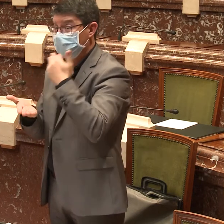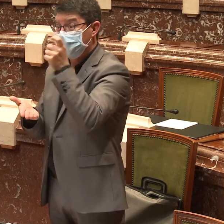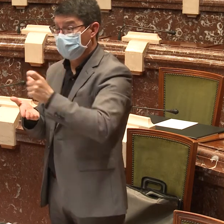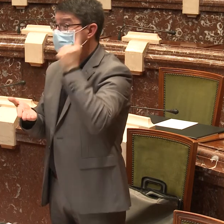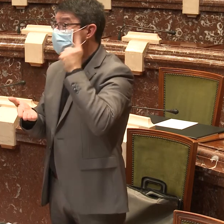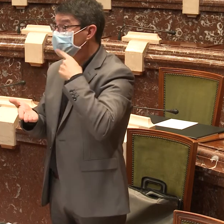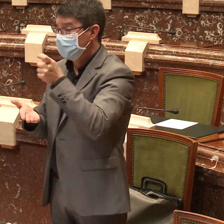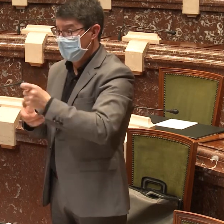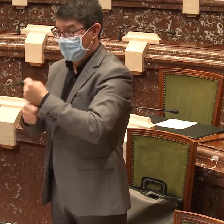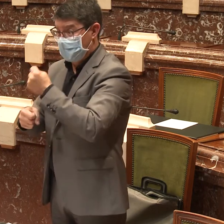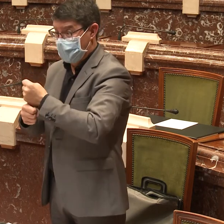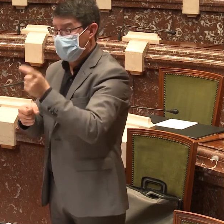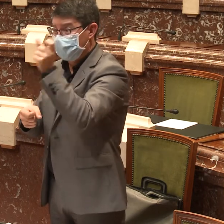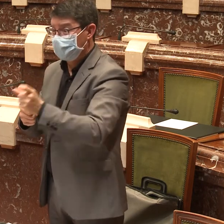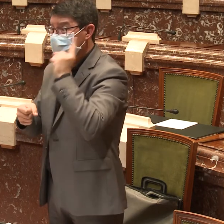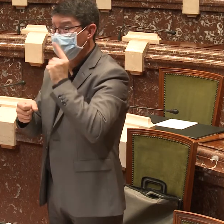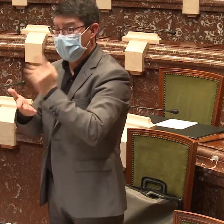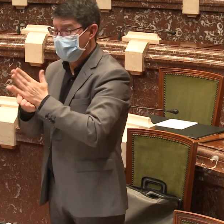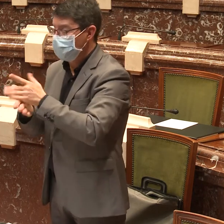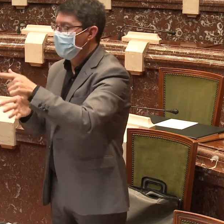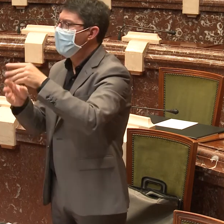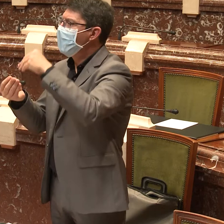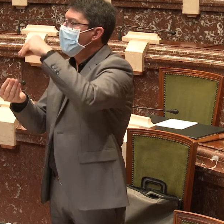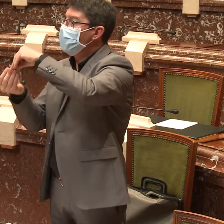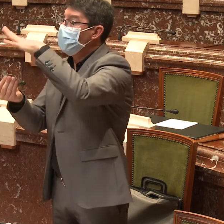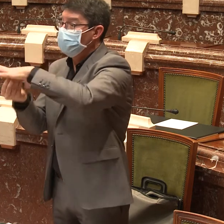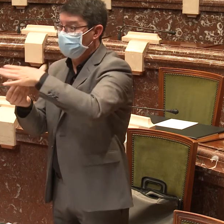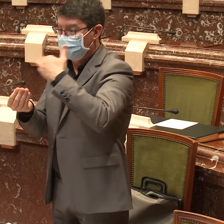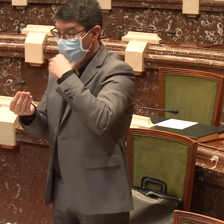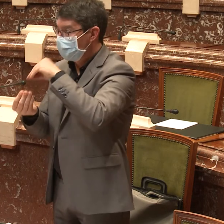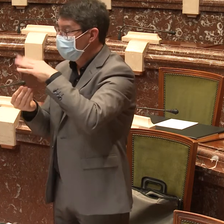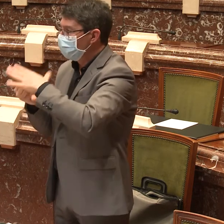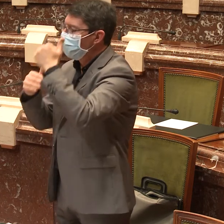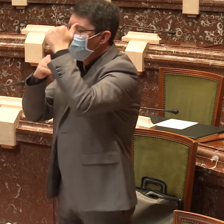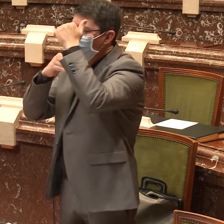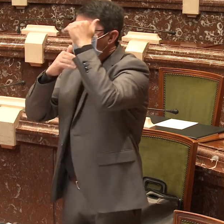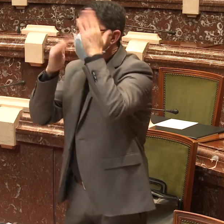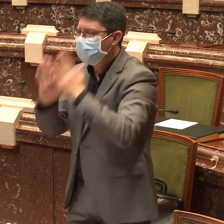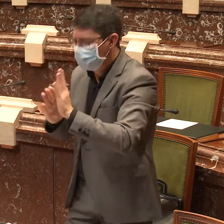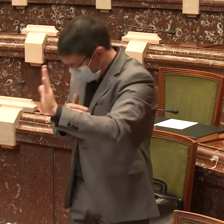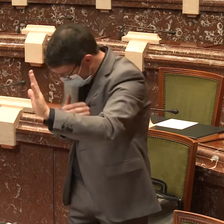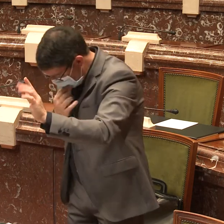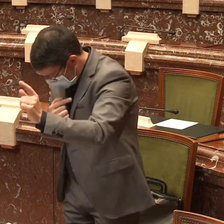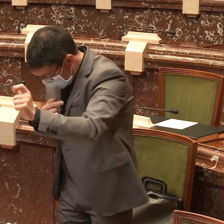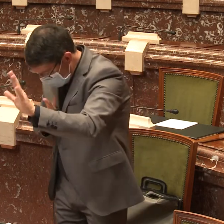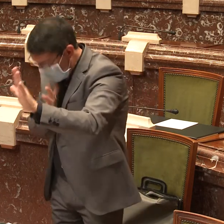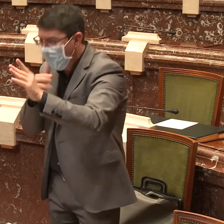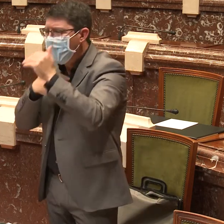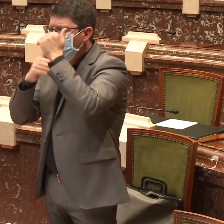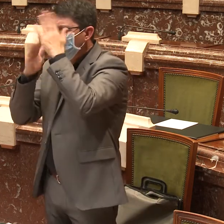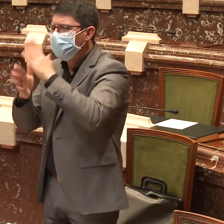formado en lengua de signos. Y profesionales formados y servicios específicos para la atención de las mujeres sordas